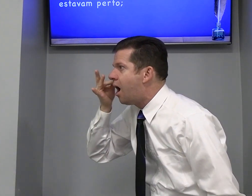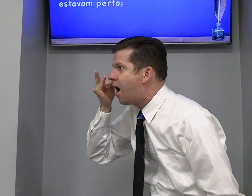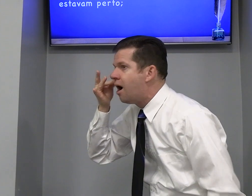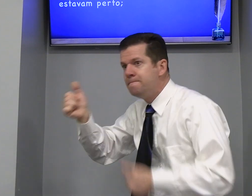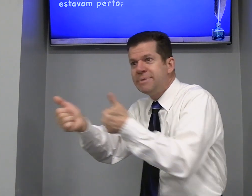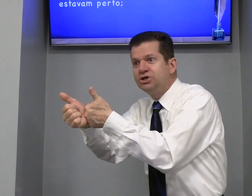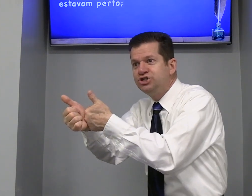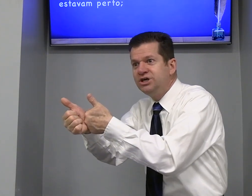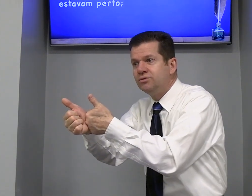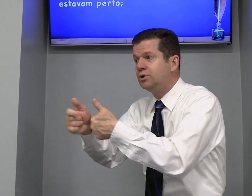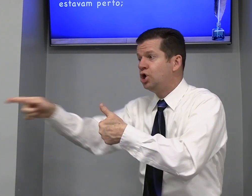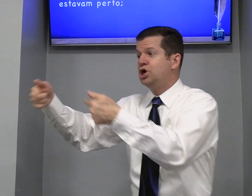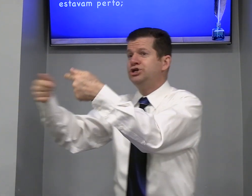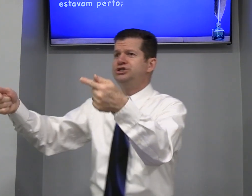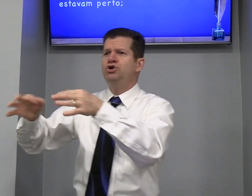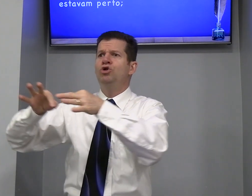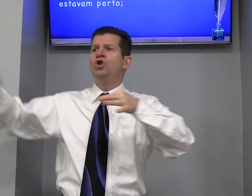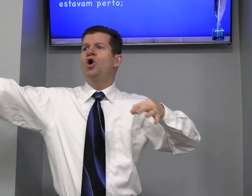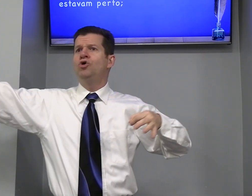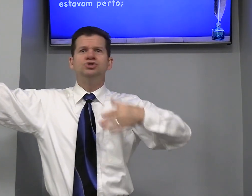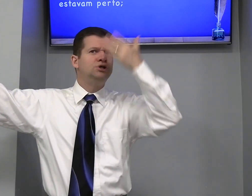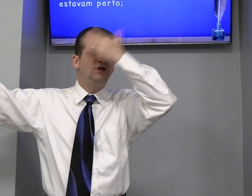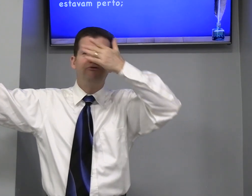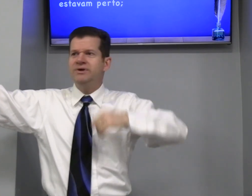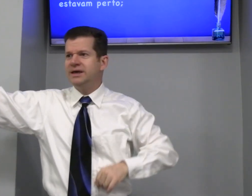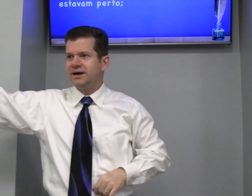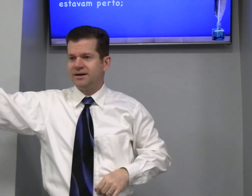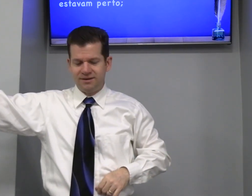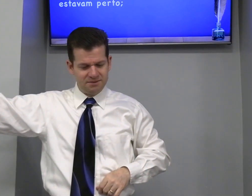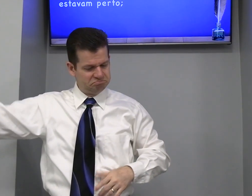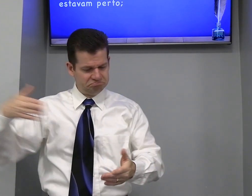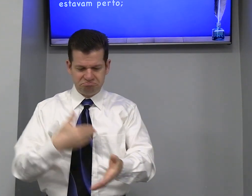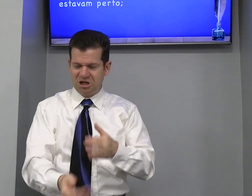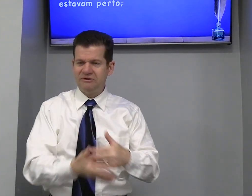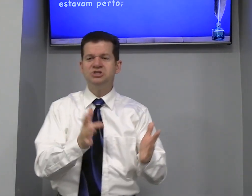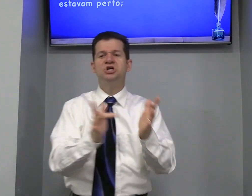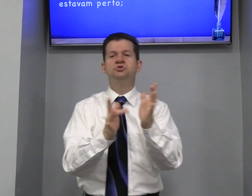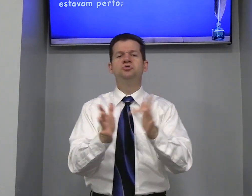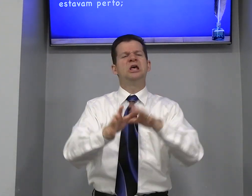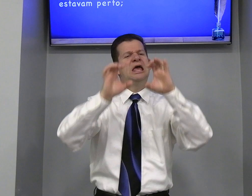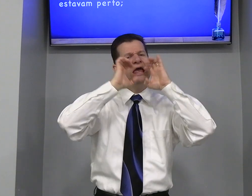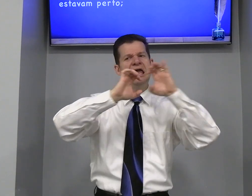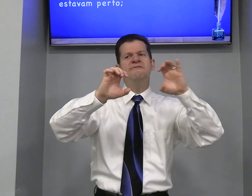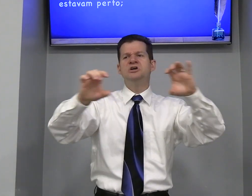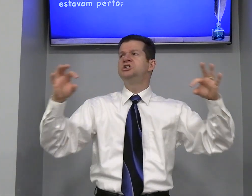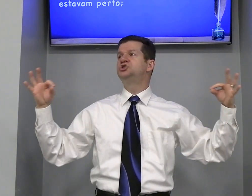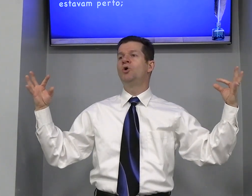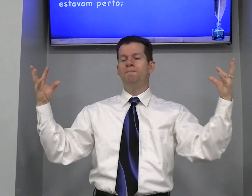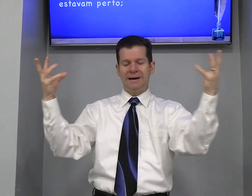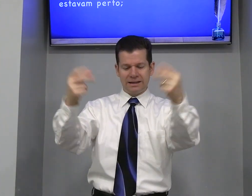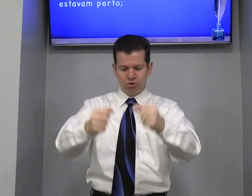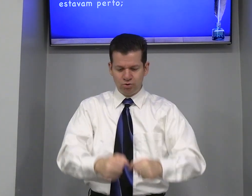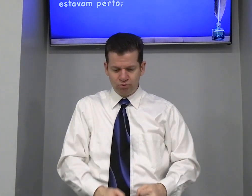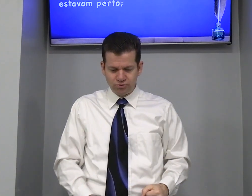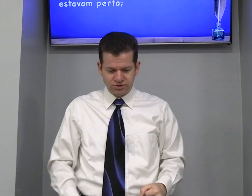Pertinho Gentil Longe Não via Então vai Jesus Evangelizou Para todos